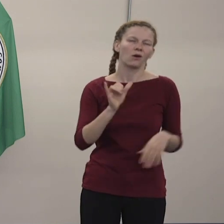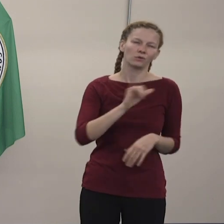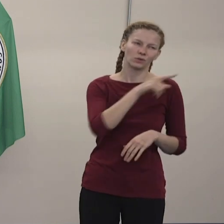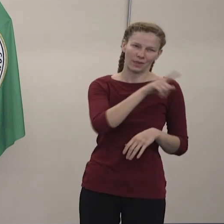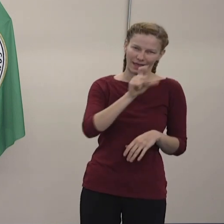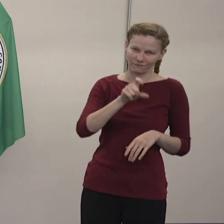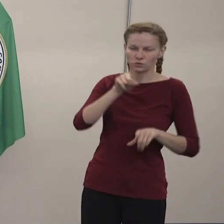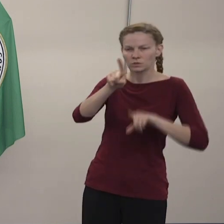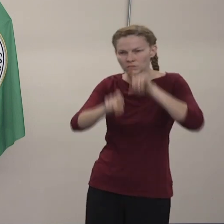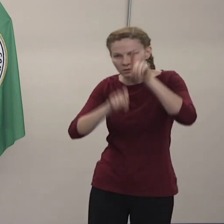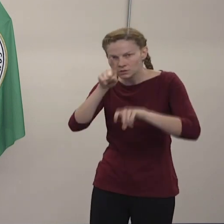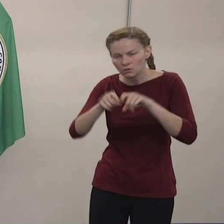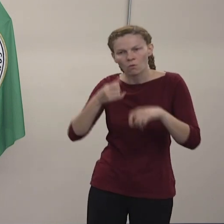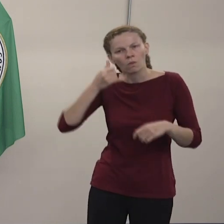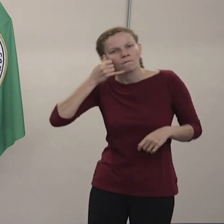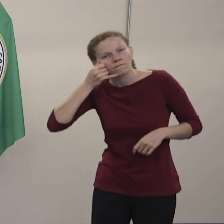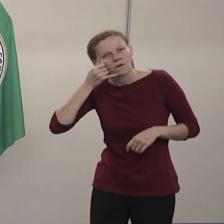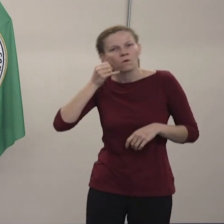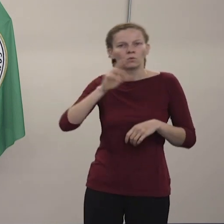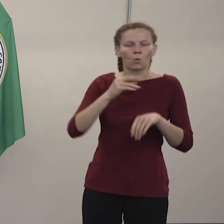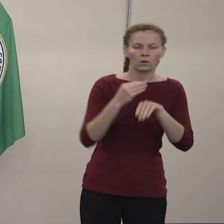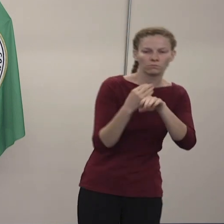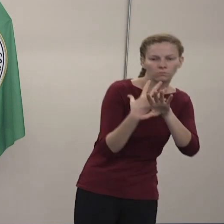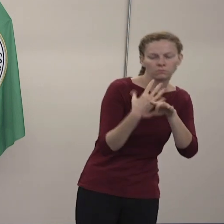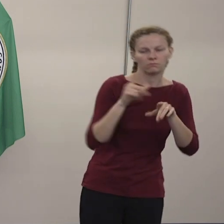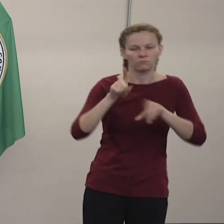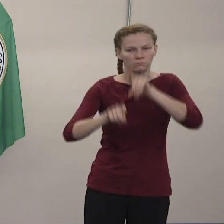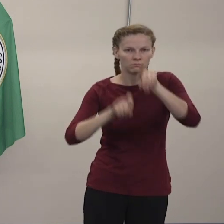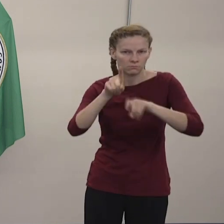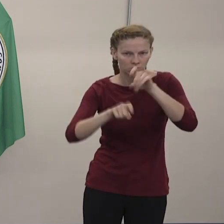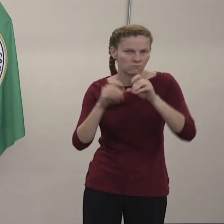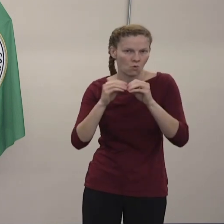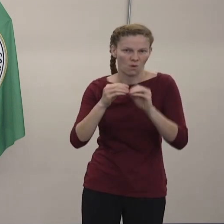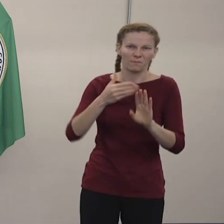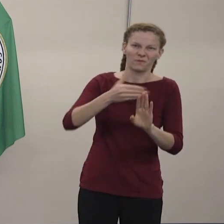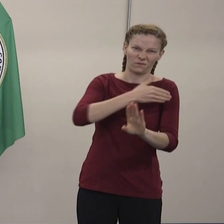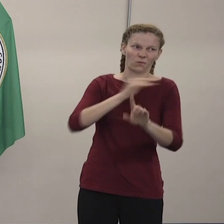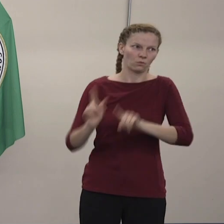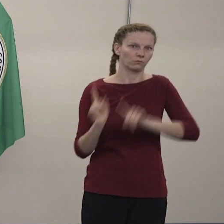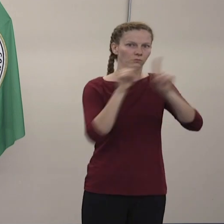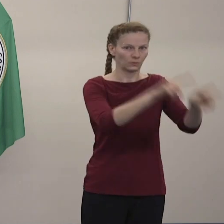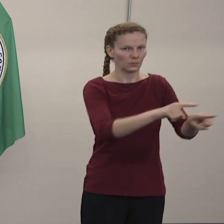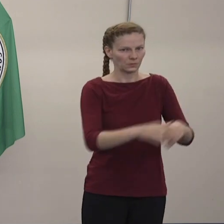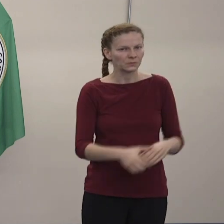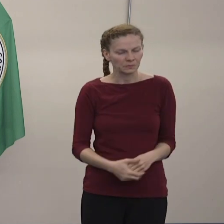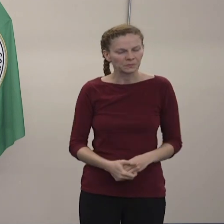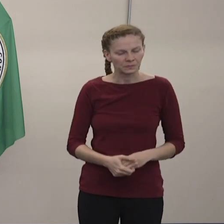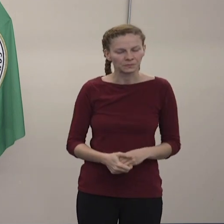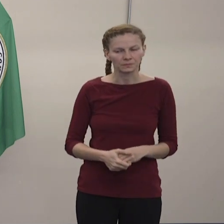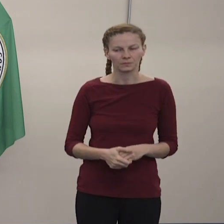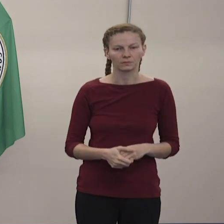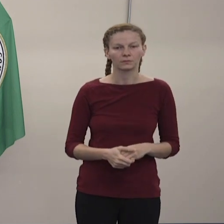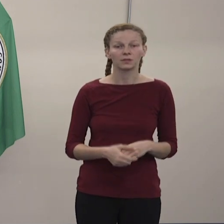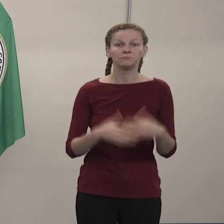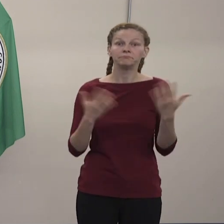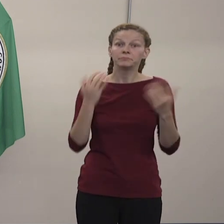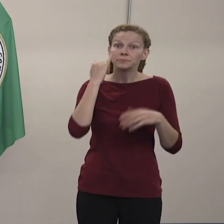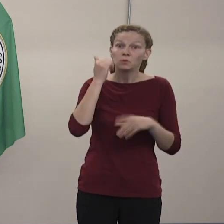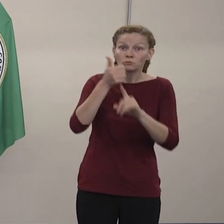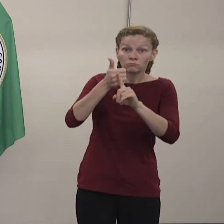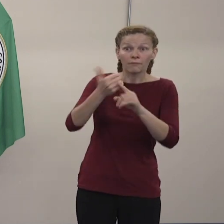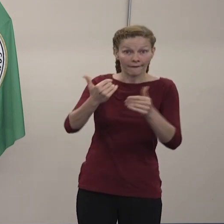toda la ayuda por teléfono que puedan antes de que la persona llegue al centro. Aquellos que tengan seguro